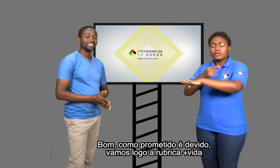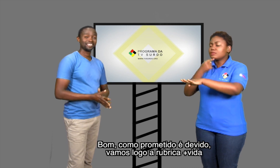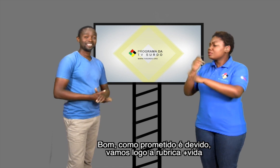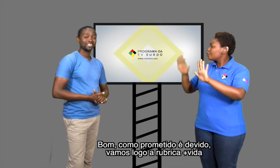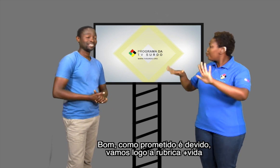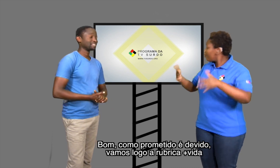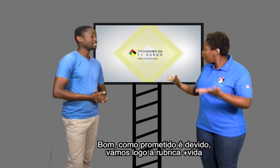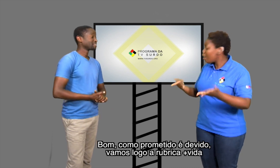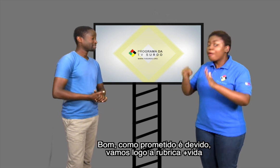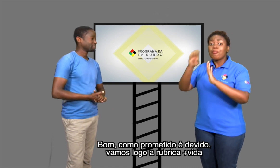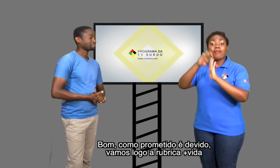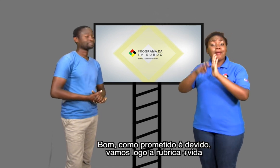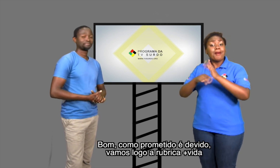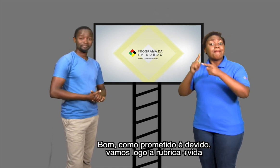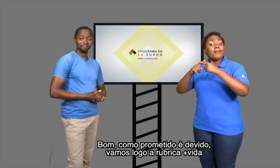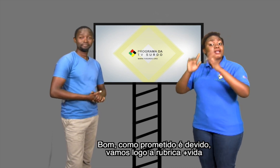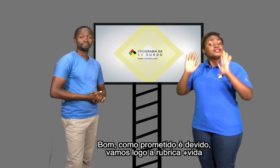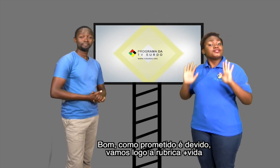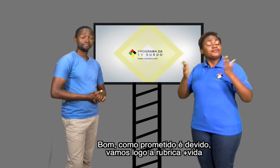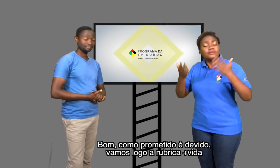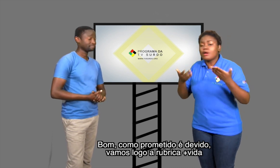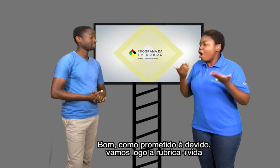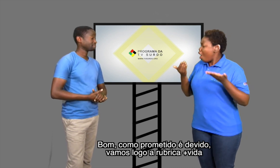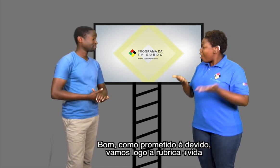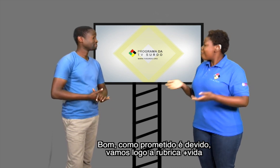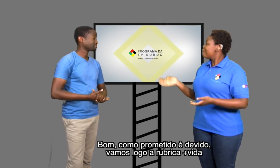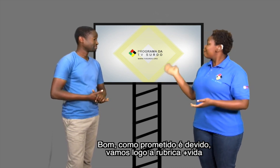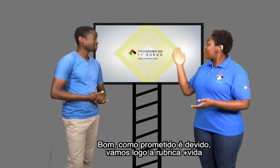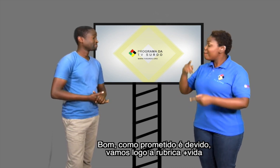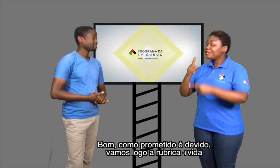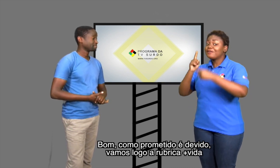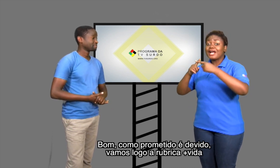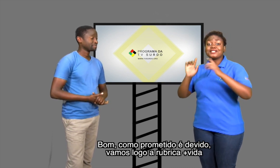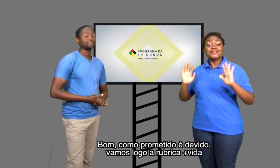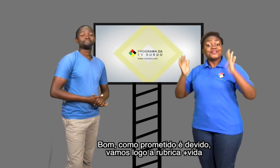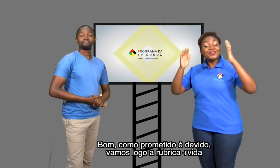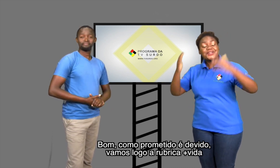Bom, como prometido e devido, vamos logo à rubrica Mais Vida.